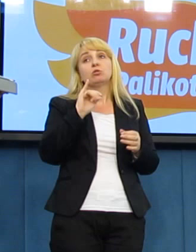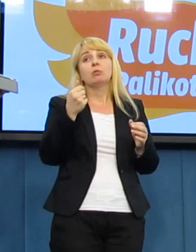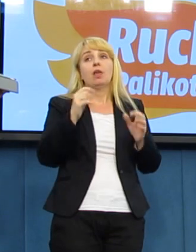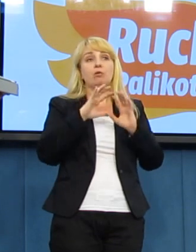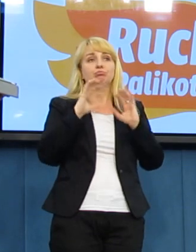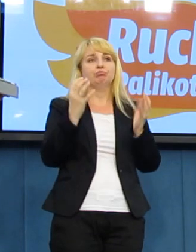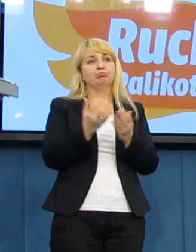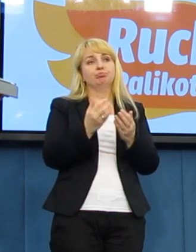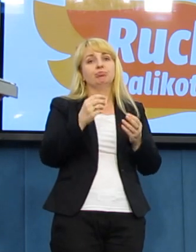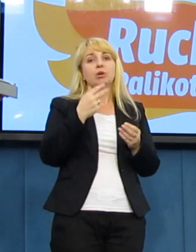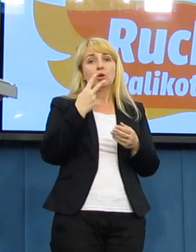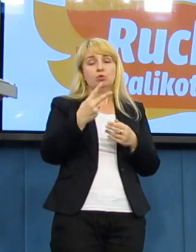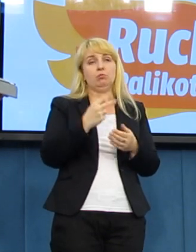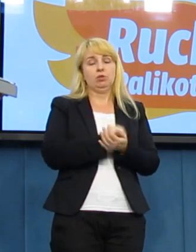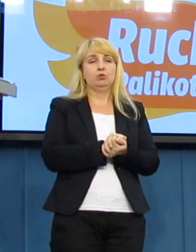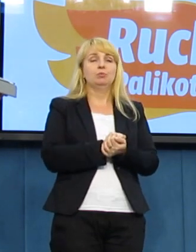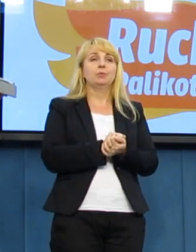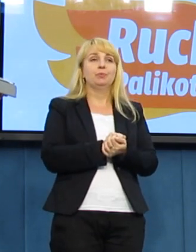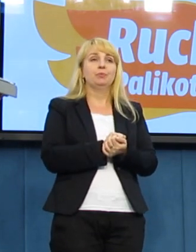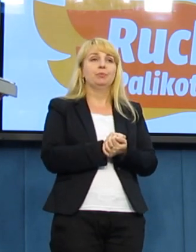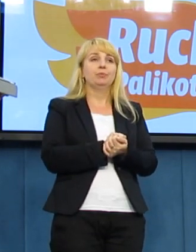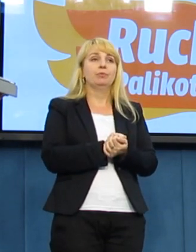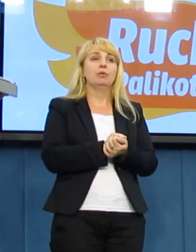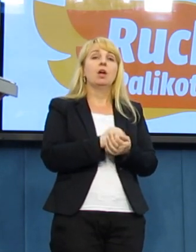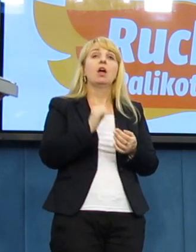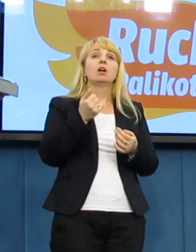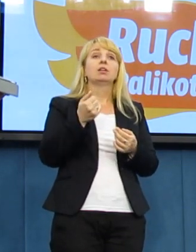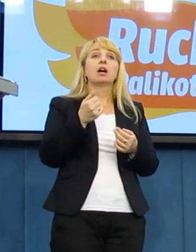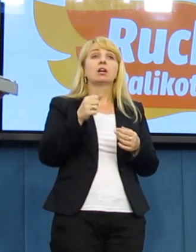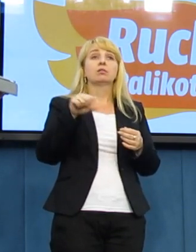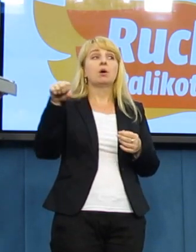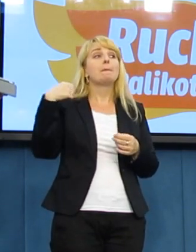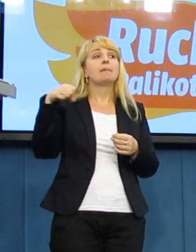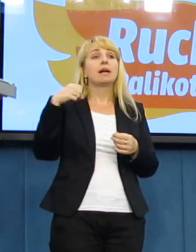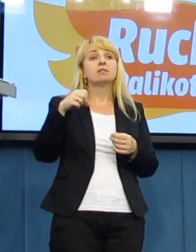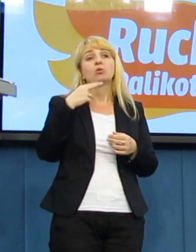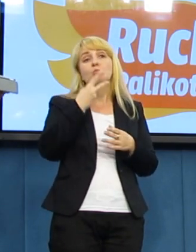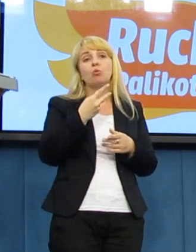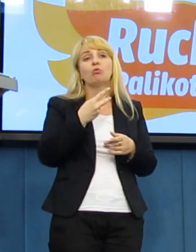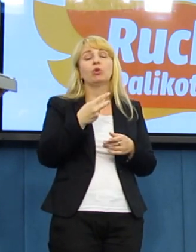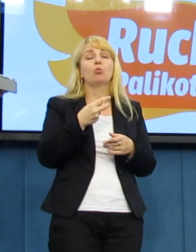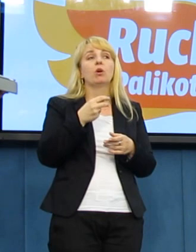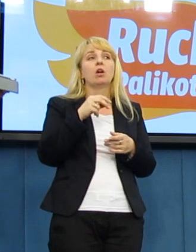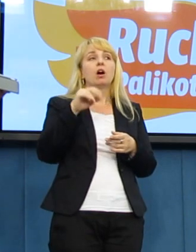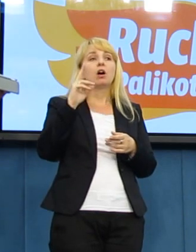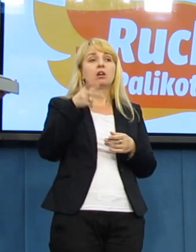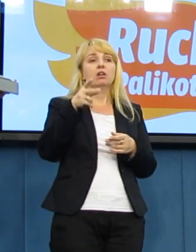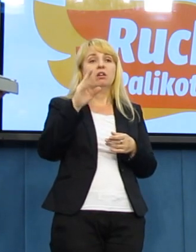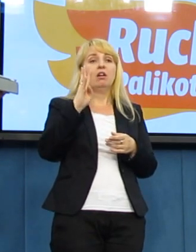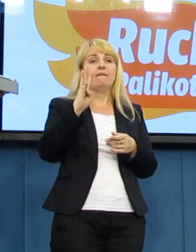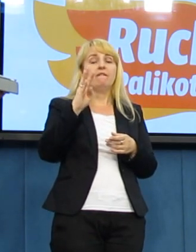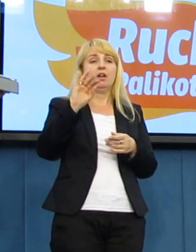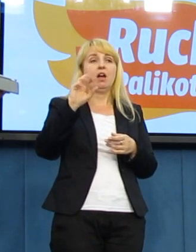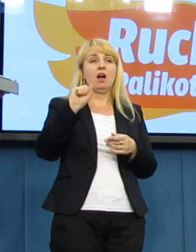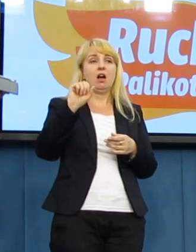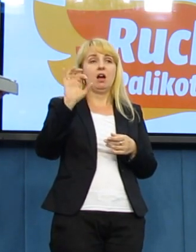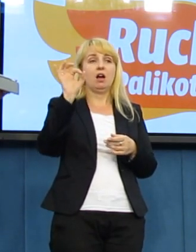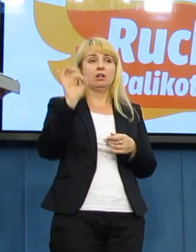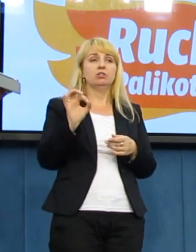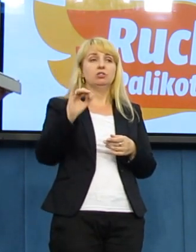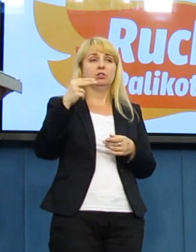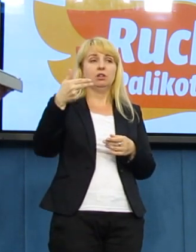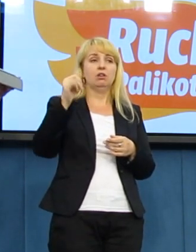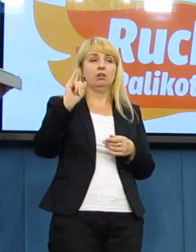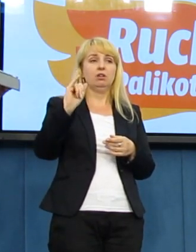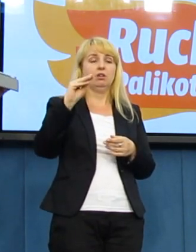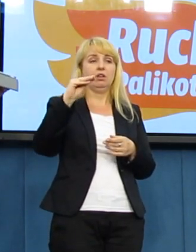ostatnie wypowiedzi pana prezydenta Aleksandra Kwaśniewskiego, który przyznał się do błędu i stwierdził,